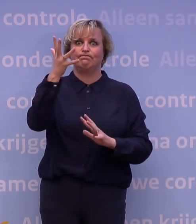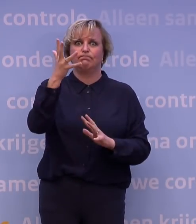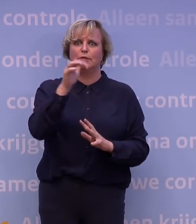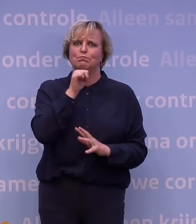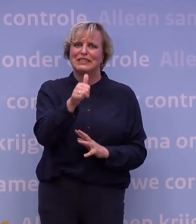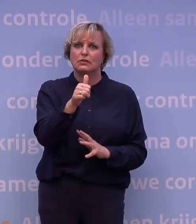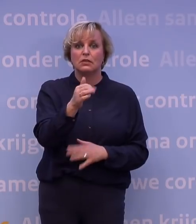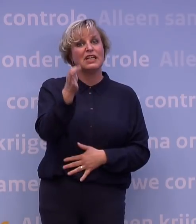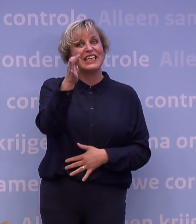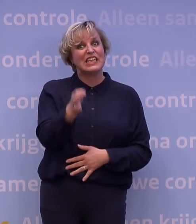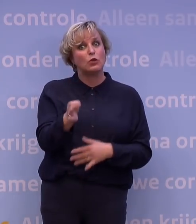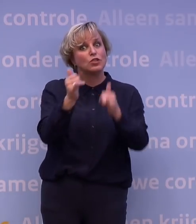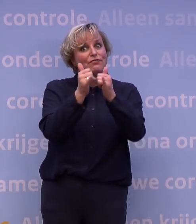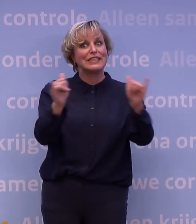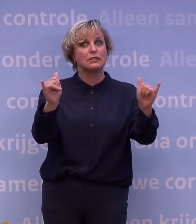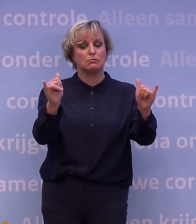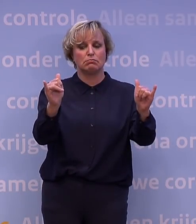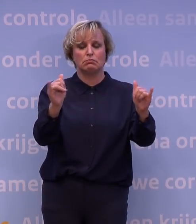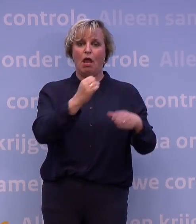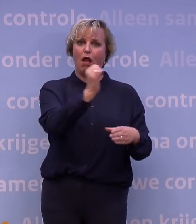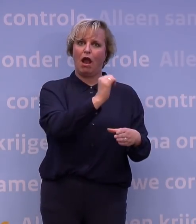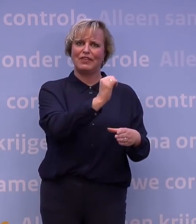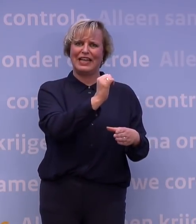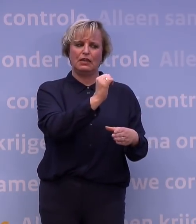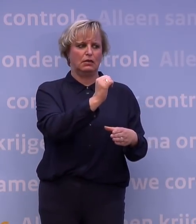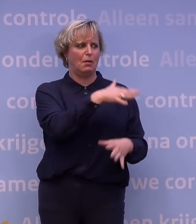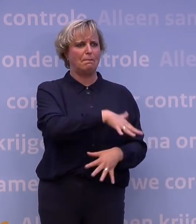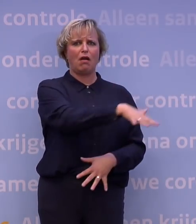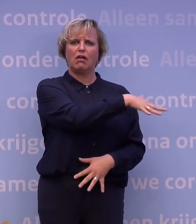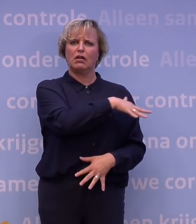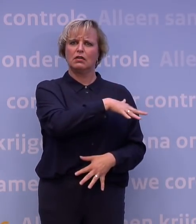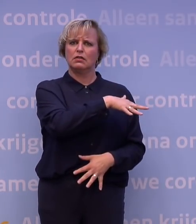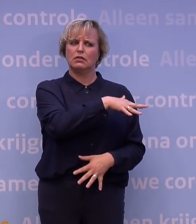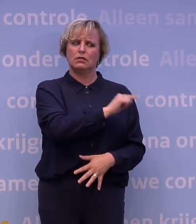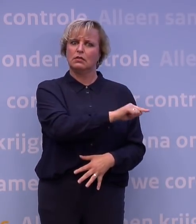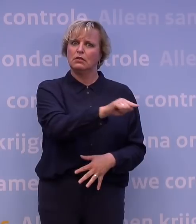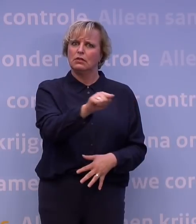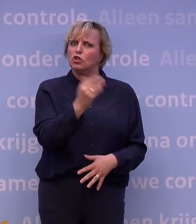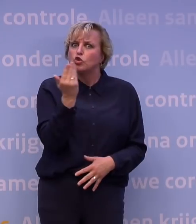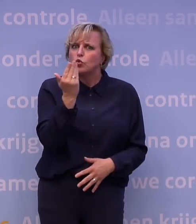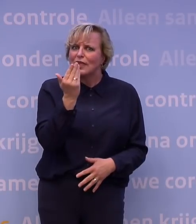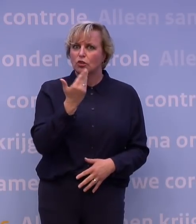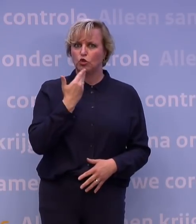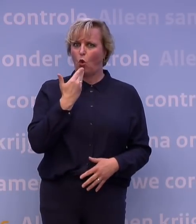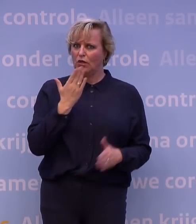Feestende mensen thuis, in cafés, in parken. Dat zijn echt niet alleen studenten en jongeren.